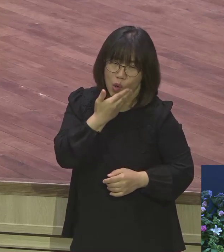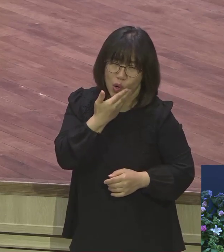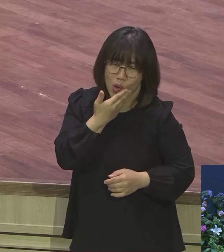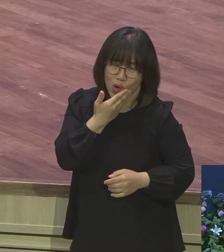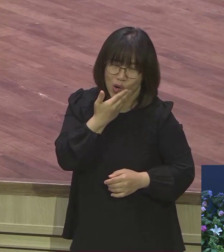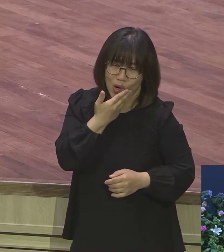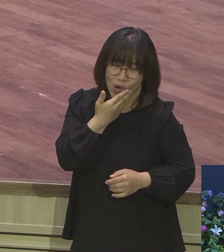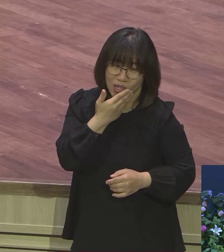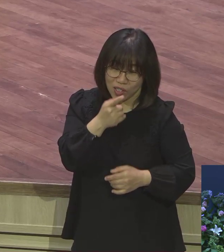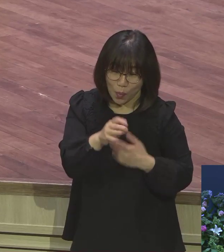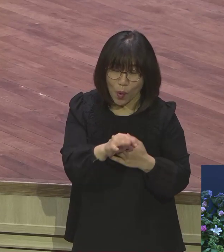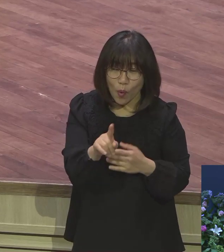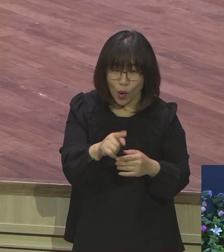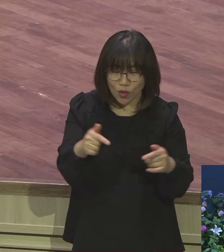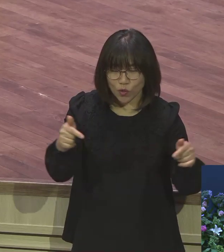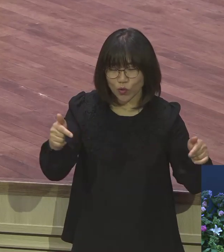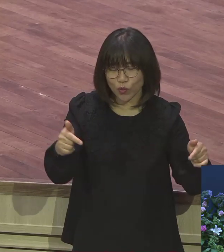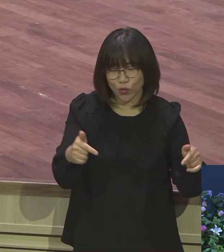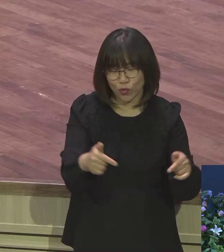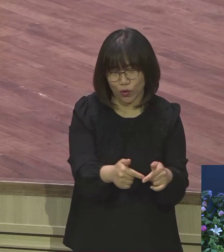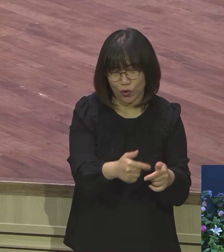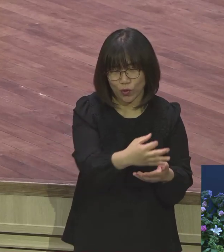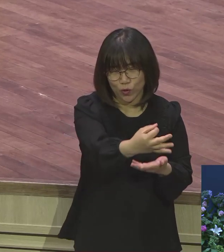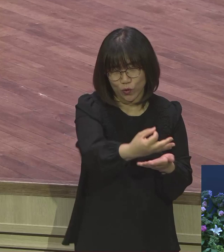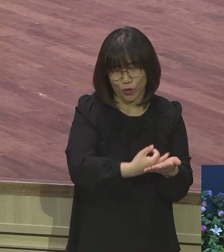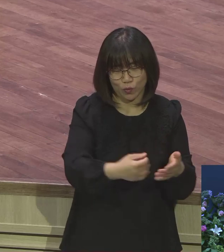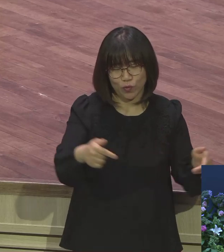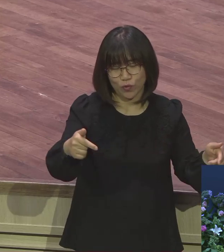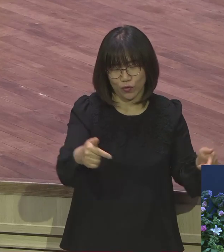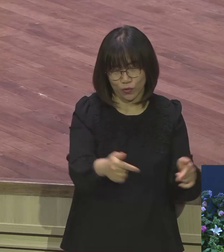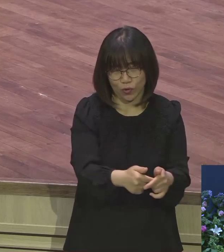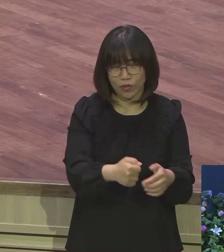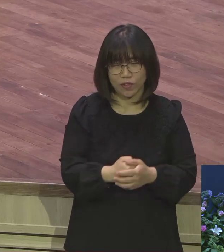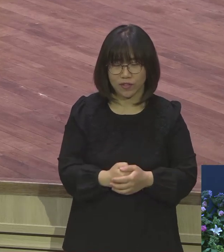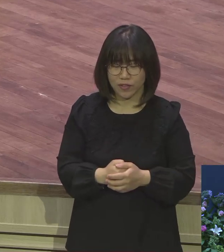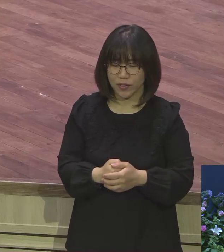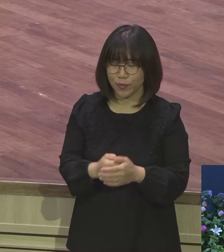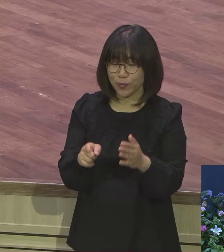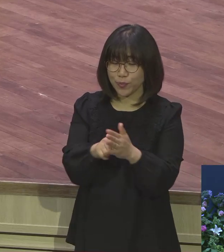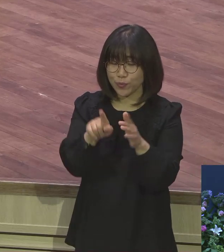줄어들어간 겁니다 그 아셔야 돼요 하나님의 자녀는 그래요 불신자들이 하나님과 상관없으니까